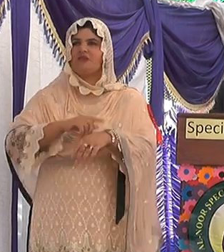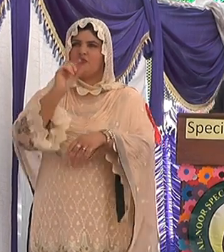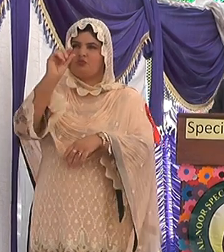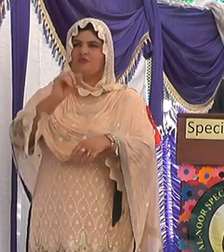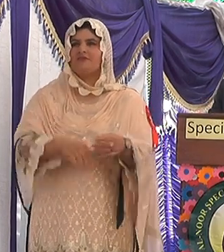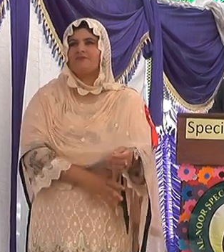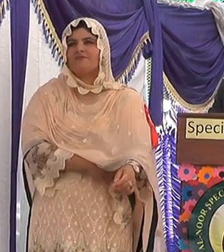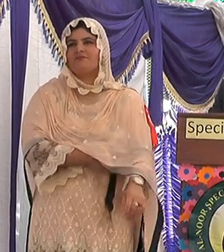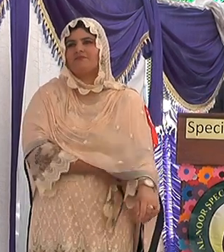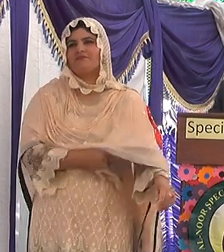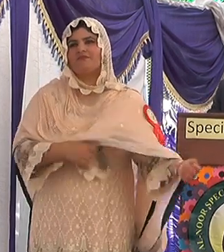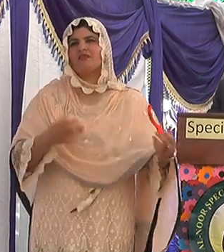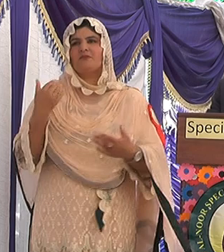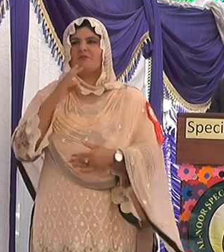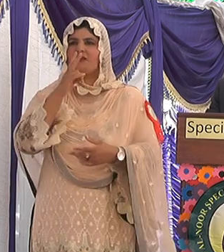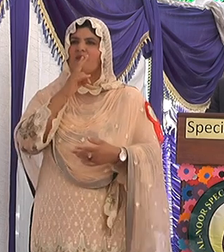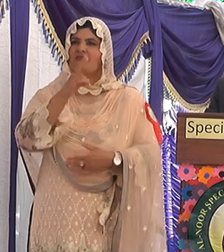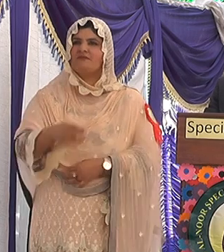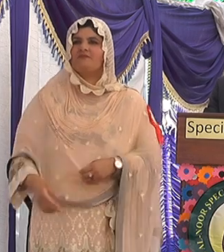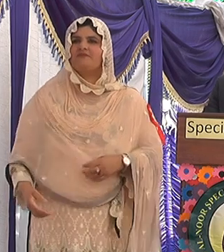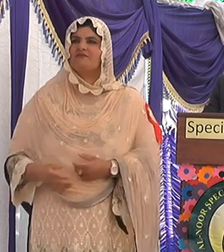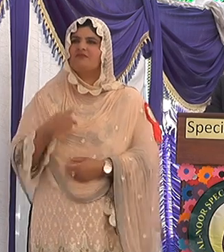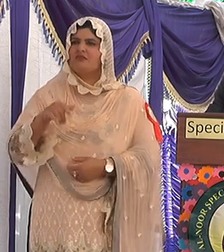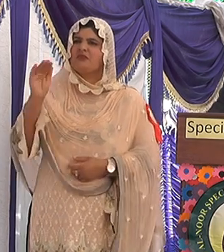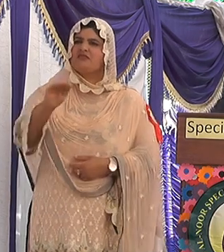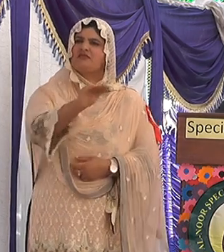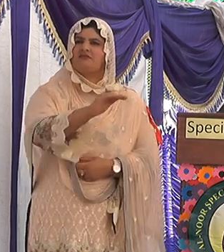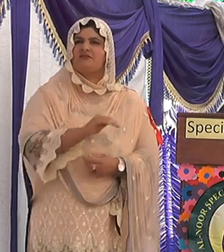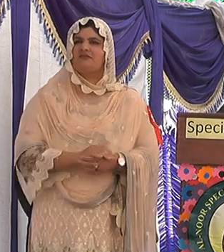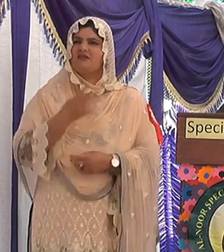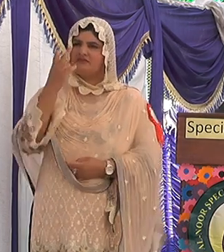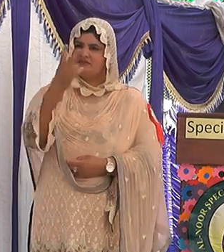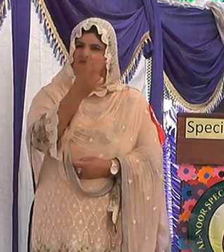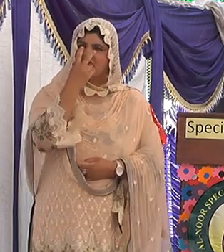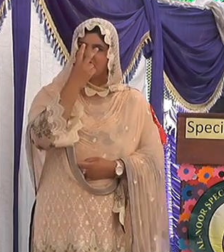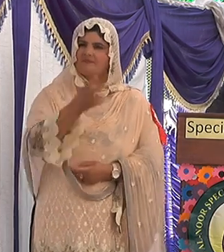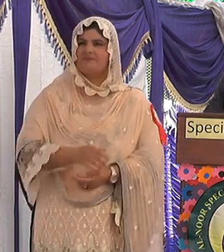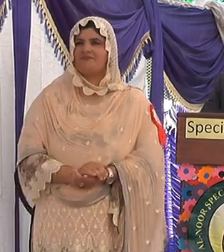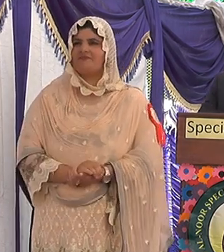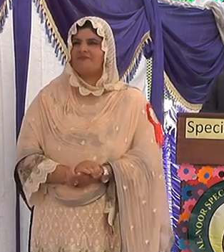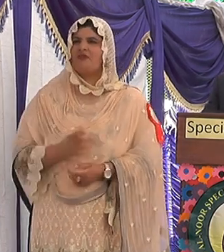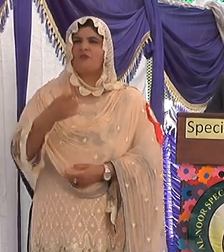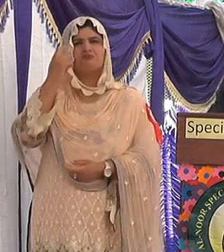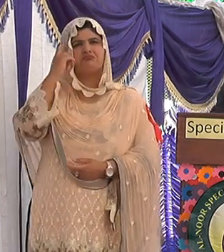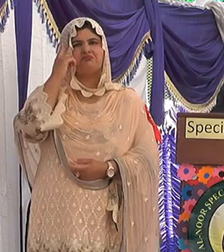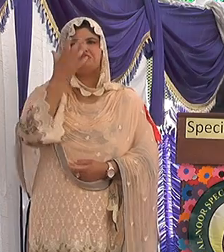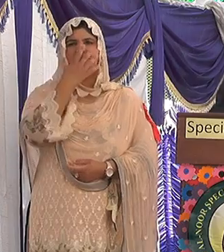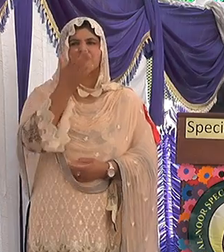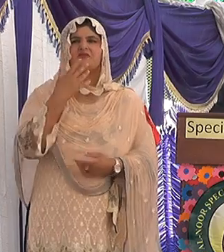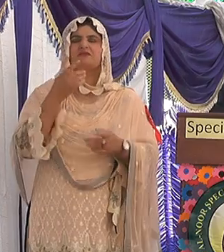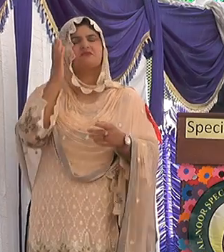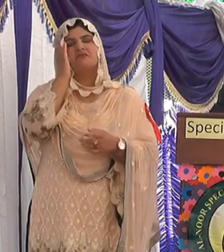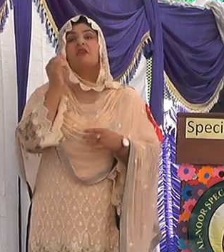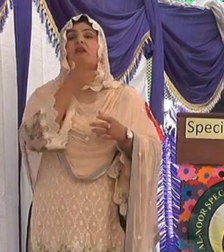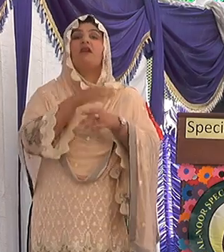ٹائم مہرے ہوتا ہے سب سے پہلی بات تو یہ کہ یہ بچے جو آپ کے سامنے آ رہے ہیں کچھ لوگ سوچتے ہیں کہ یہ کیسی زندگی